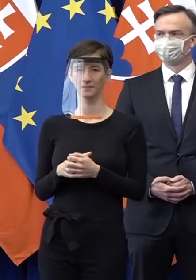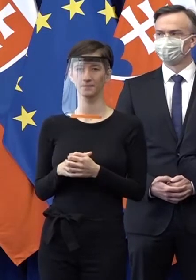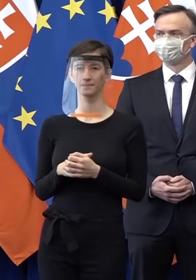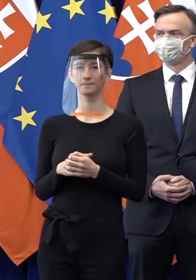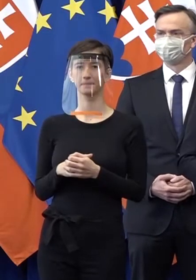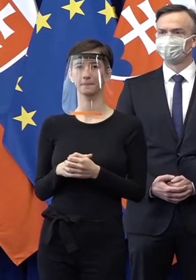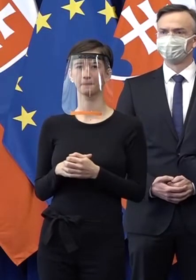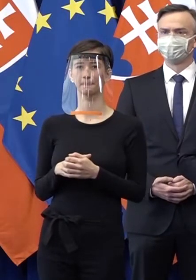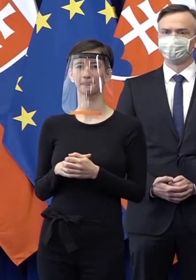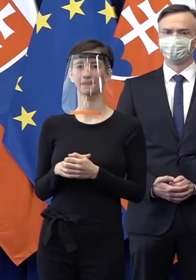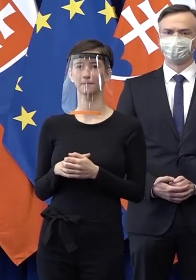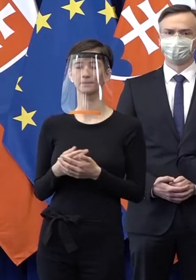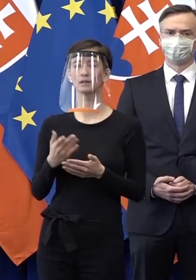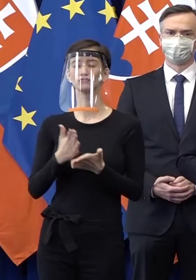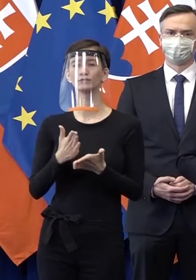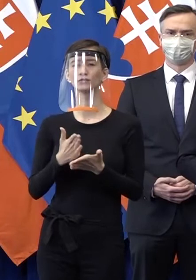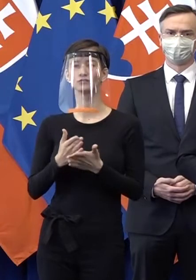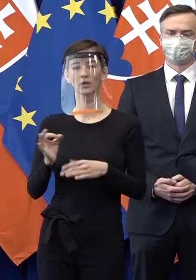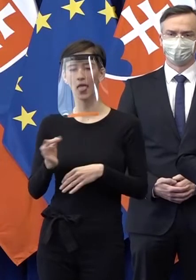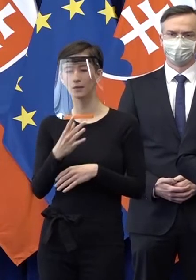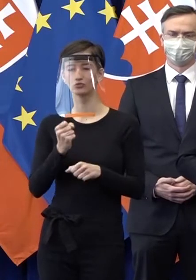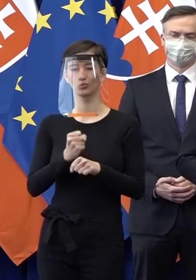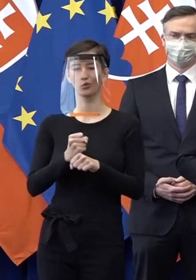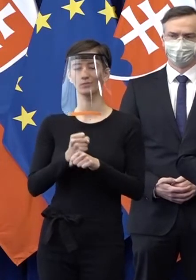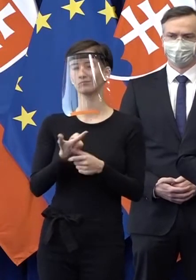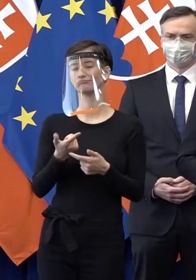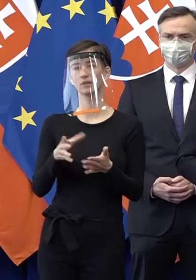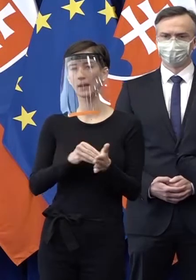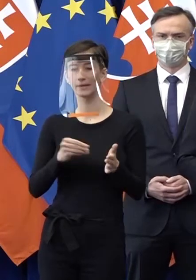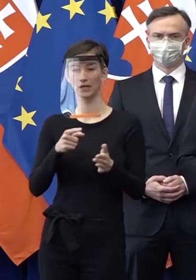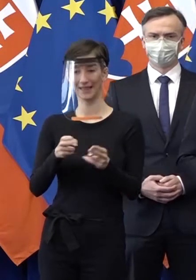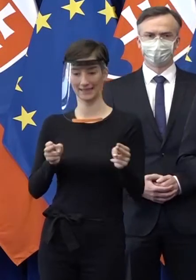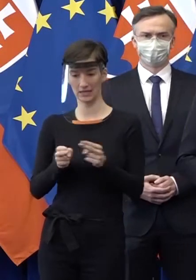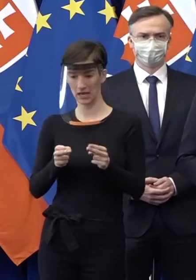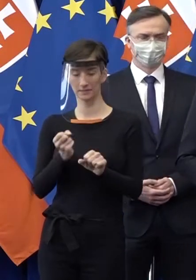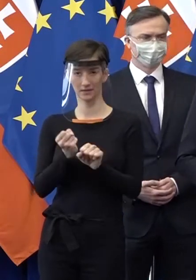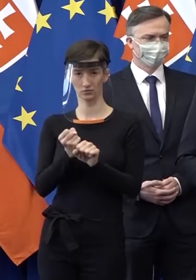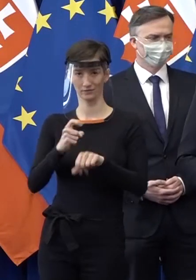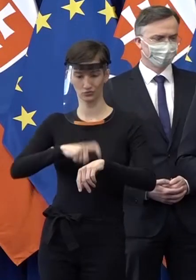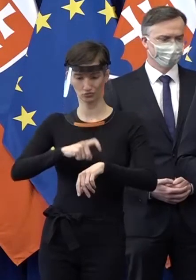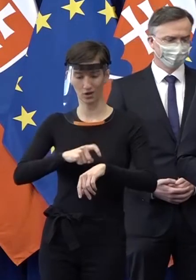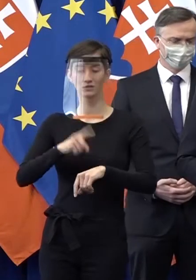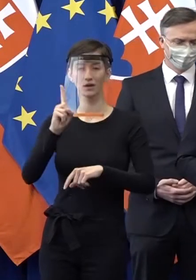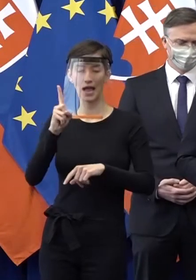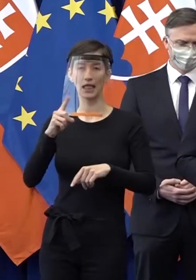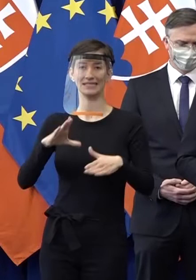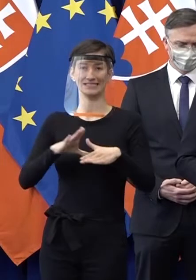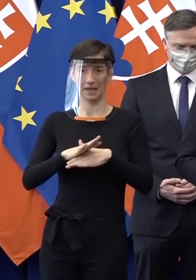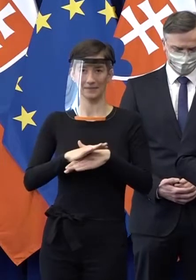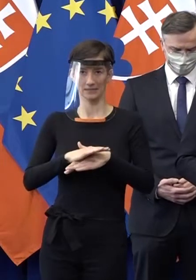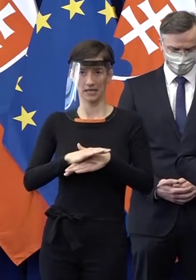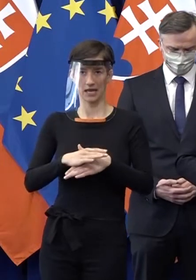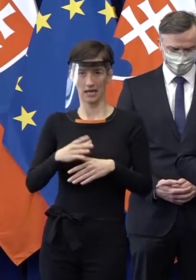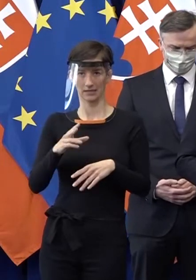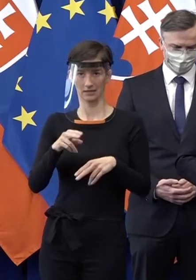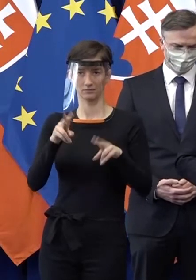nazvime to kurzarbeit, že sú doma, ale zostávajú s zamestnancami podniku. A aj pre zamestnávateľa je veľmi